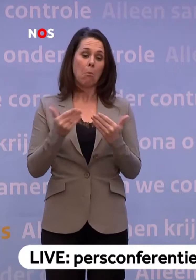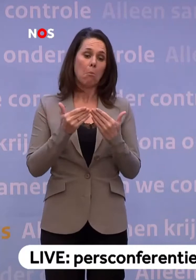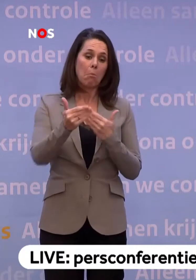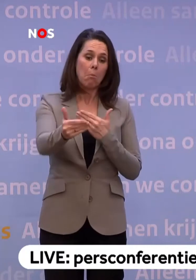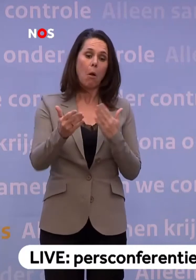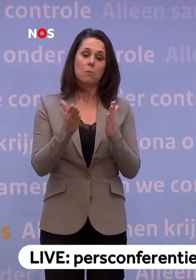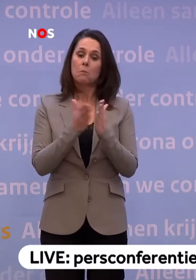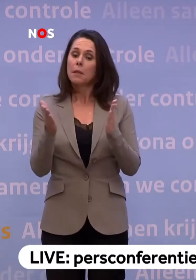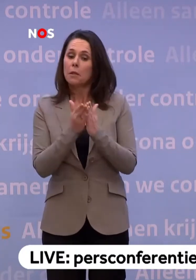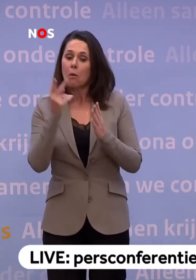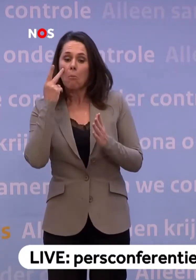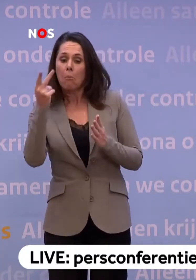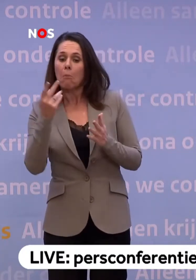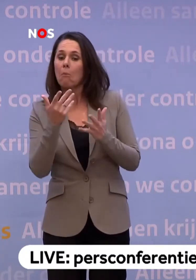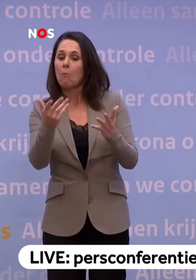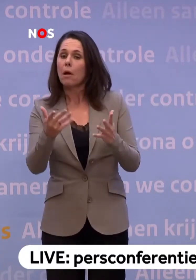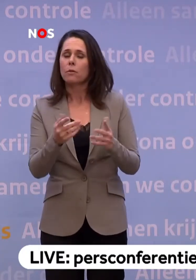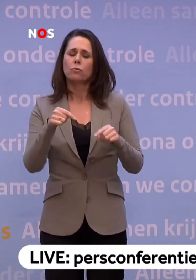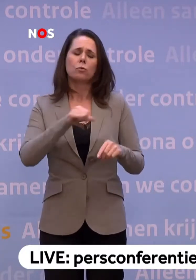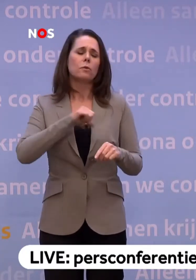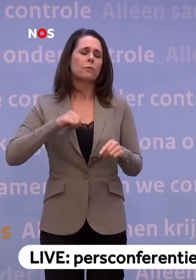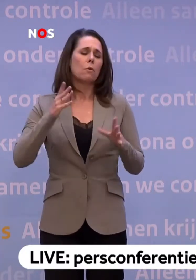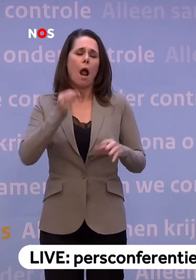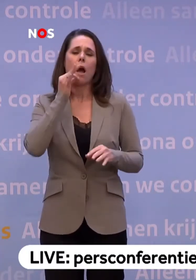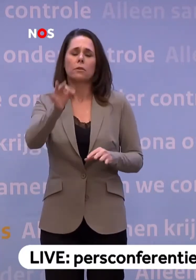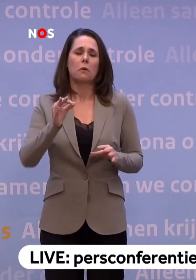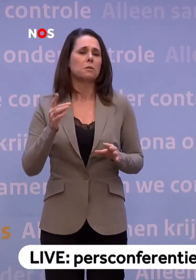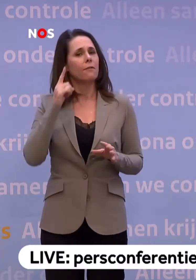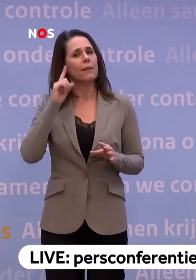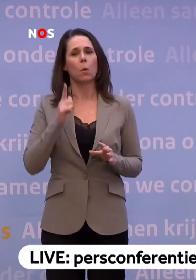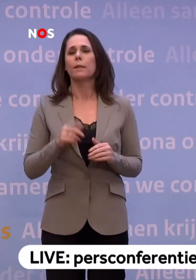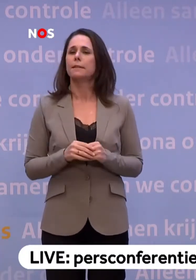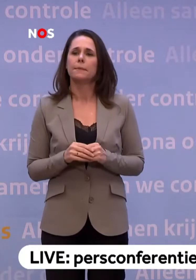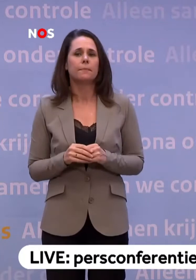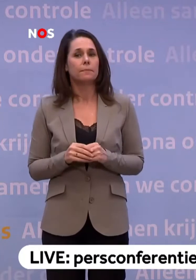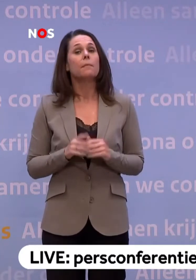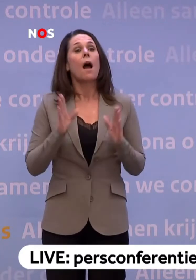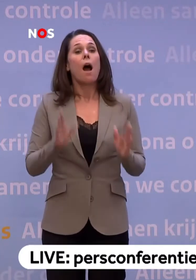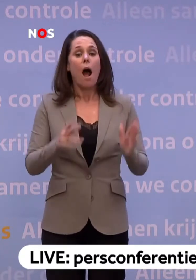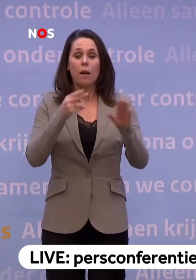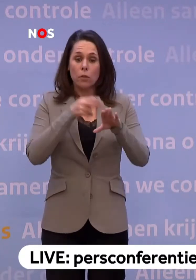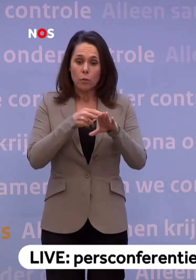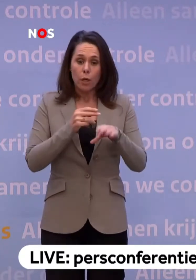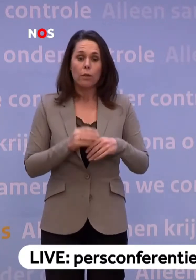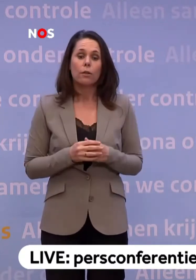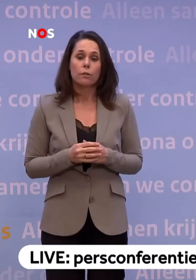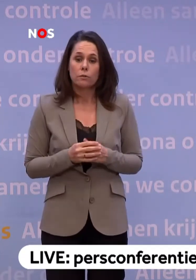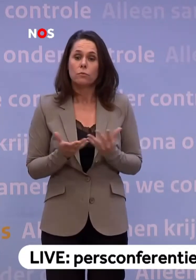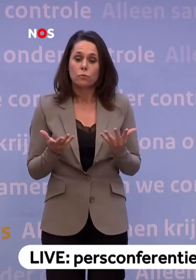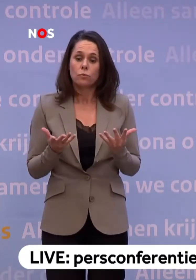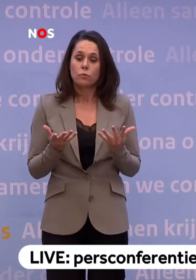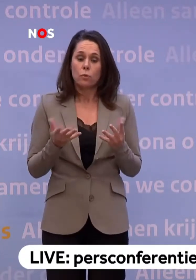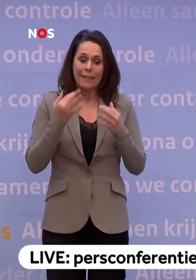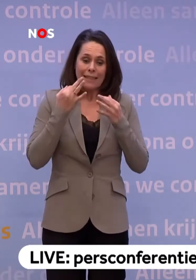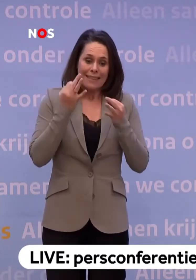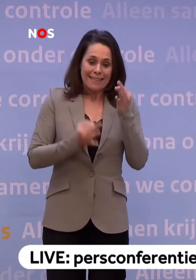verkennen. Ik zou het nu te vroeg vinden om daar al een antwoord op te geven. Wat nodig is in ieder geval is om... ...als je dat hele intensieve